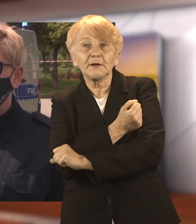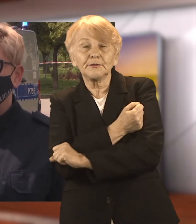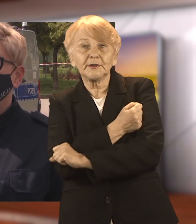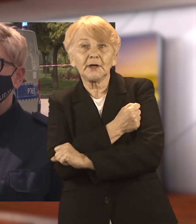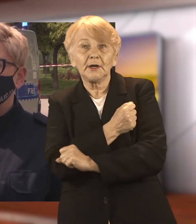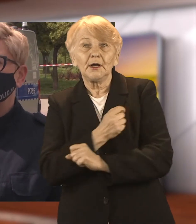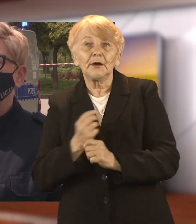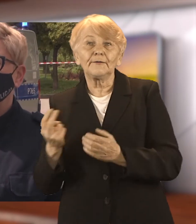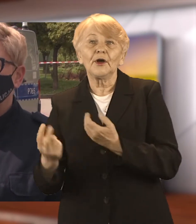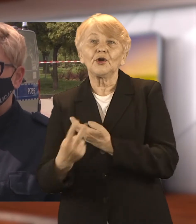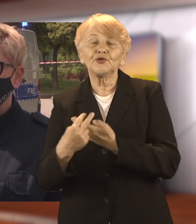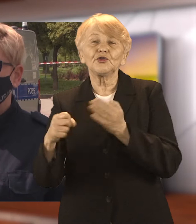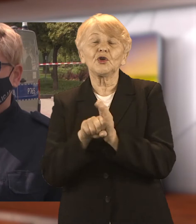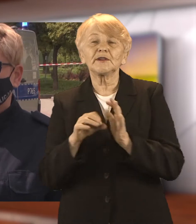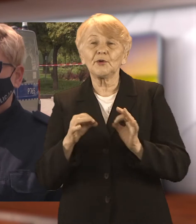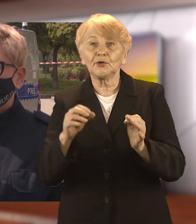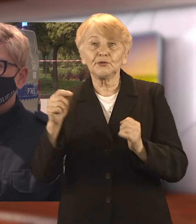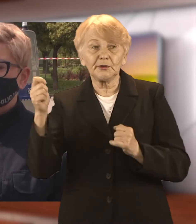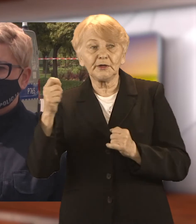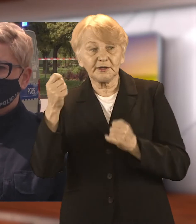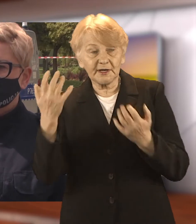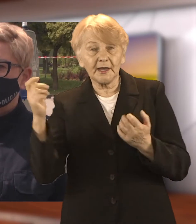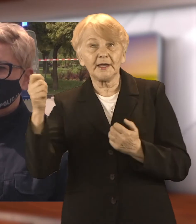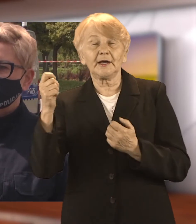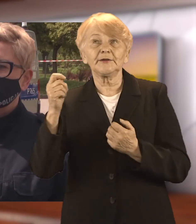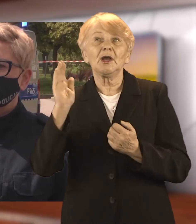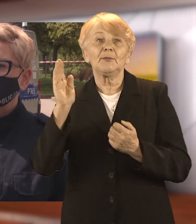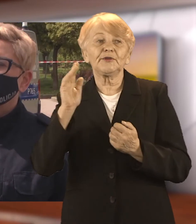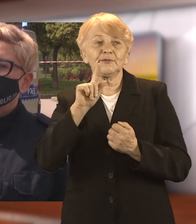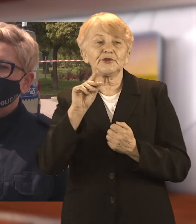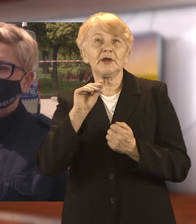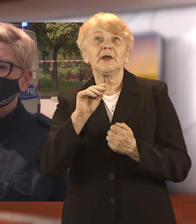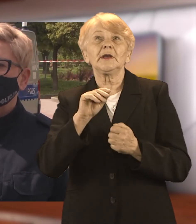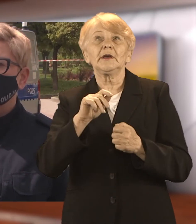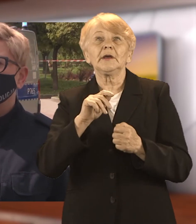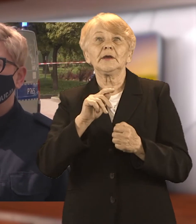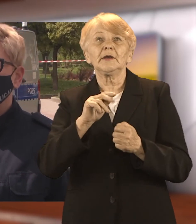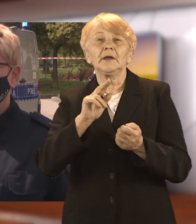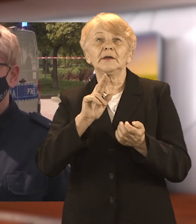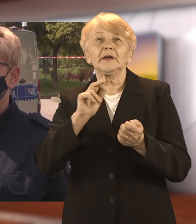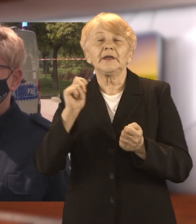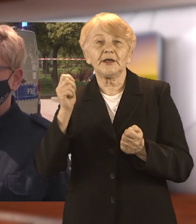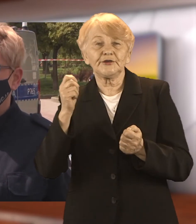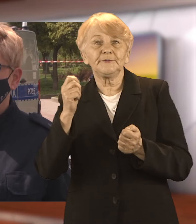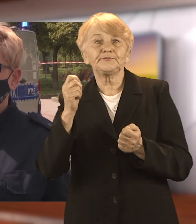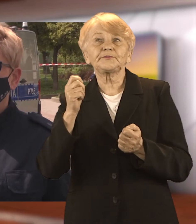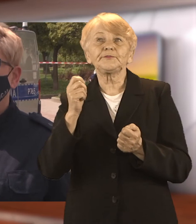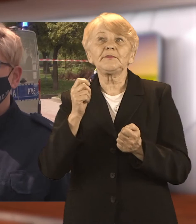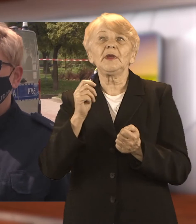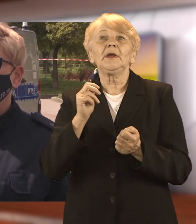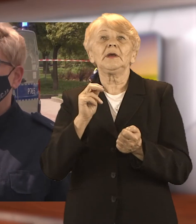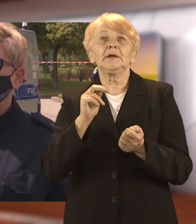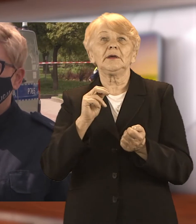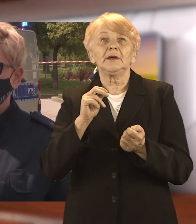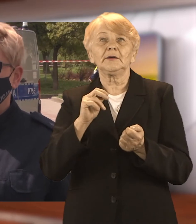rozmawia z kierowcami. Policjanci podjęli interwencję, robili policjanci prewencji, policjanci umundurowani, ale też w radiowozie oznakowanym przyjechali tutaj